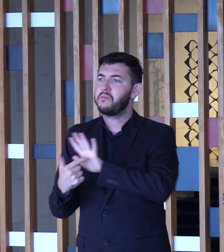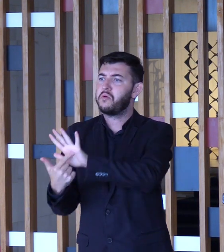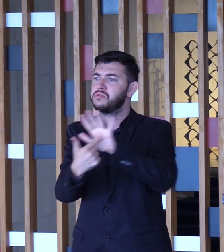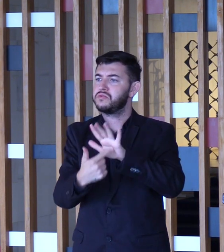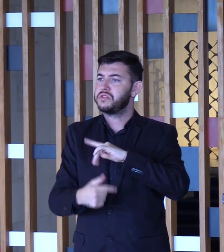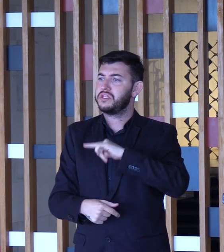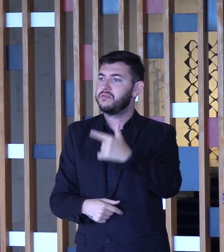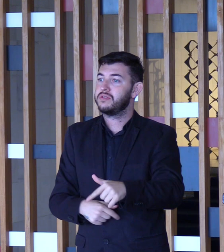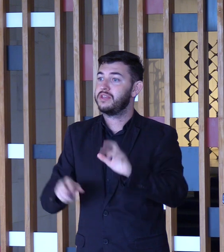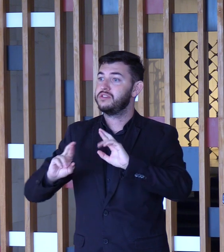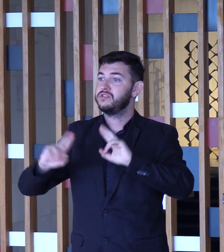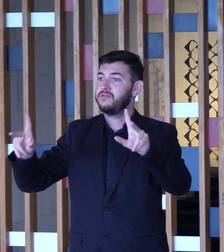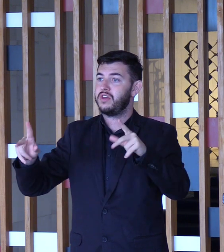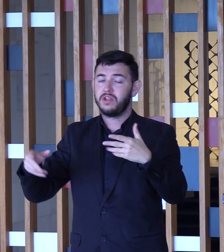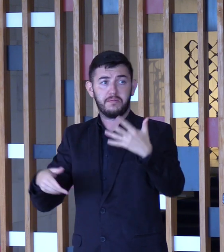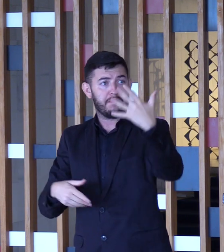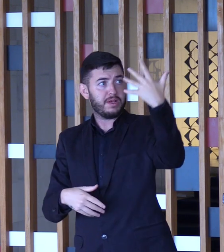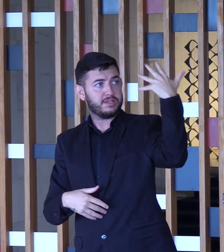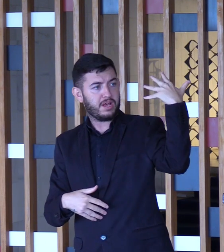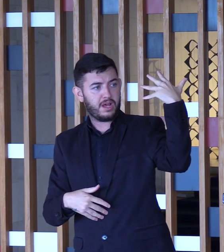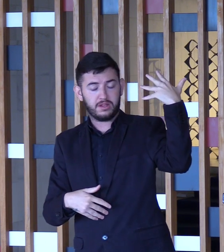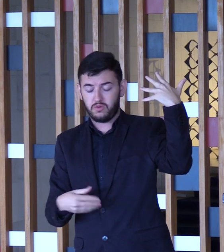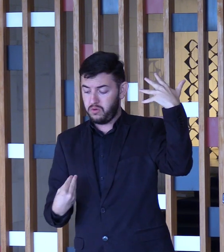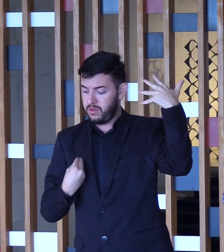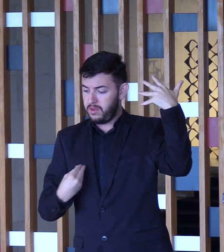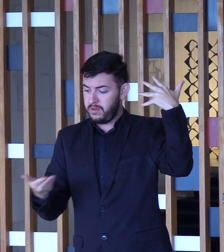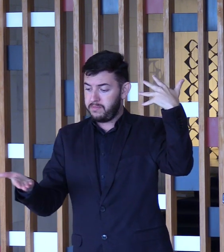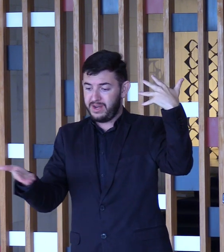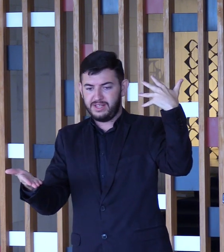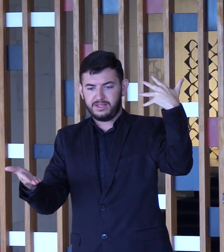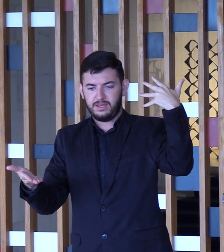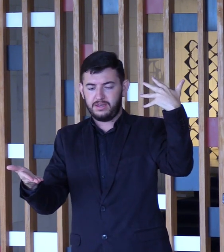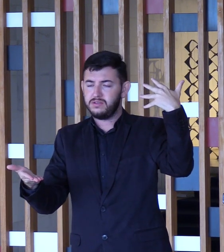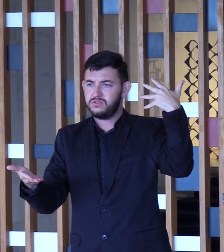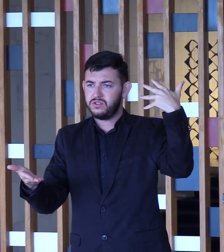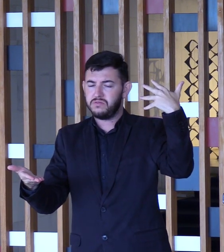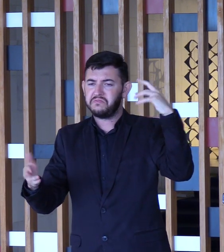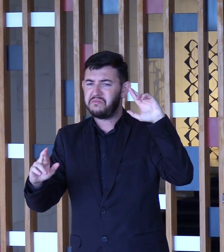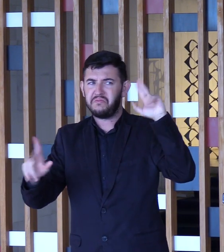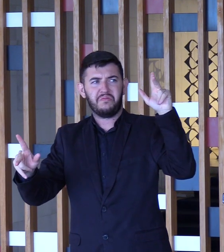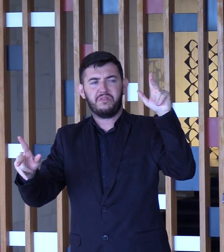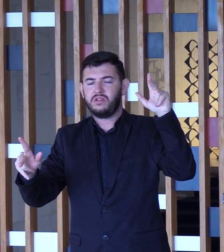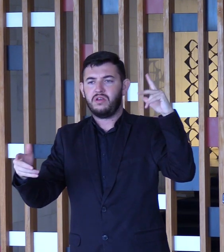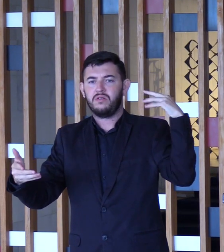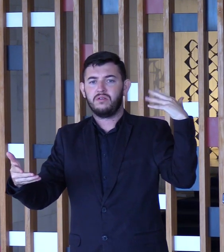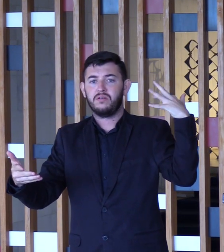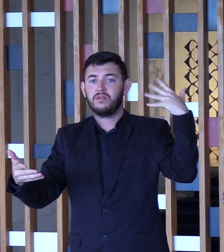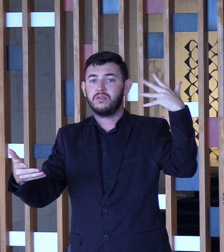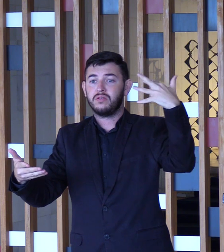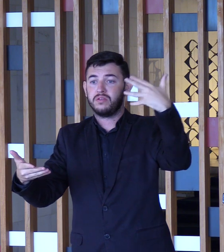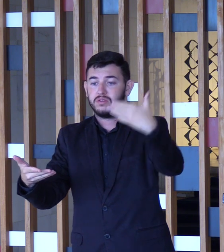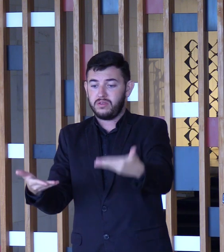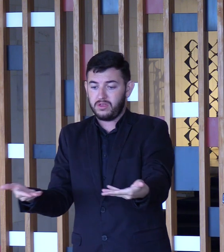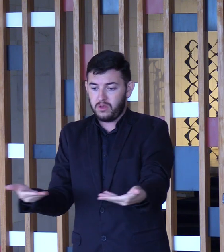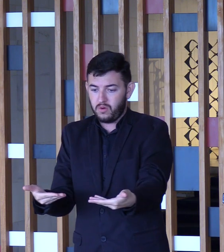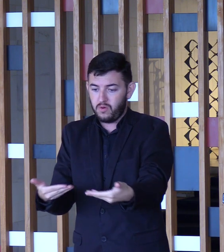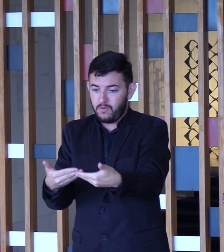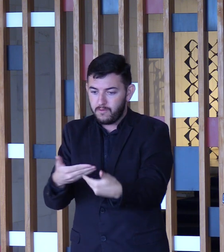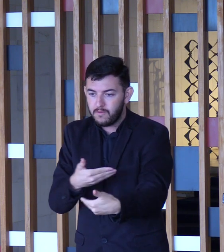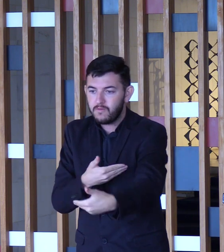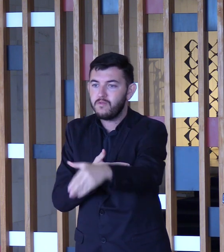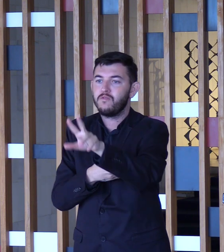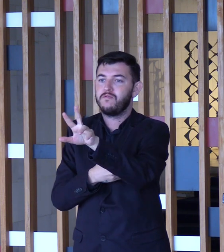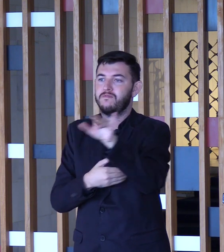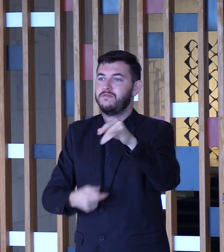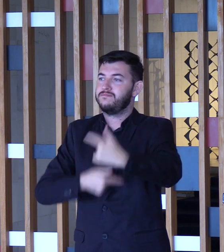passado e presente, e que o passado junto com o presente é que constrói o nosso futuro. Ele explicitou isso